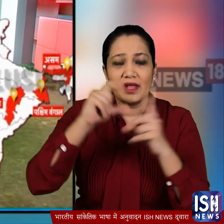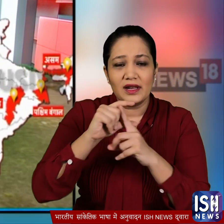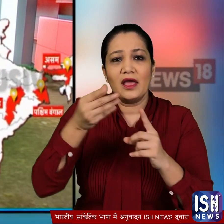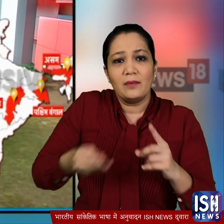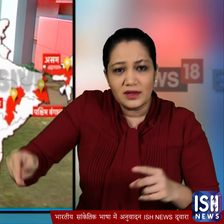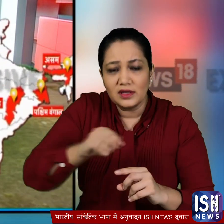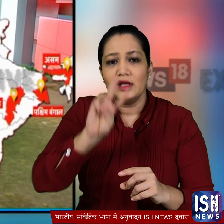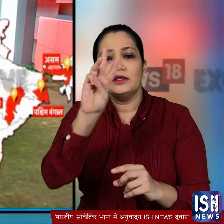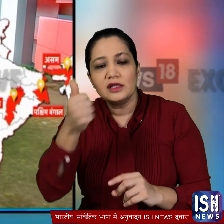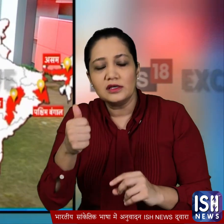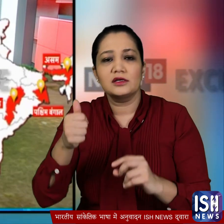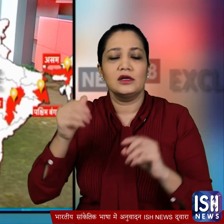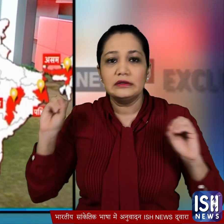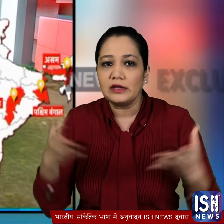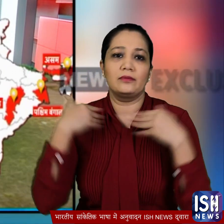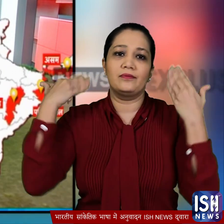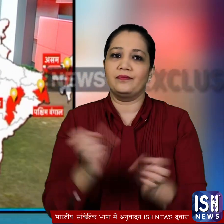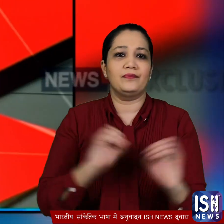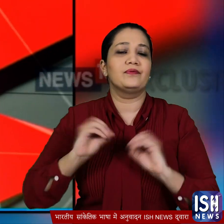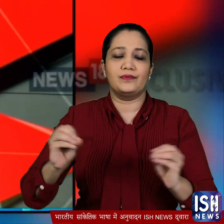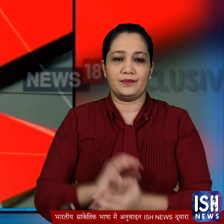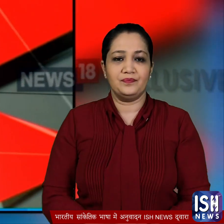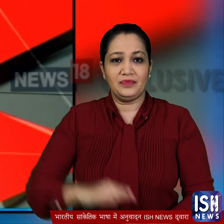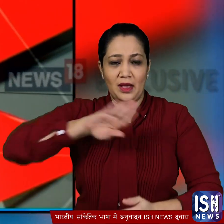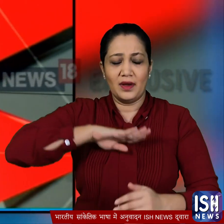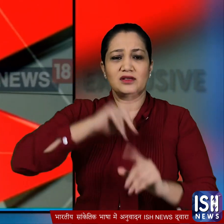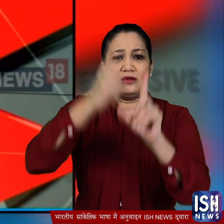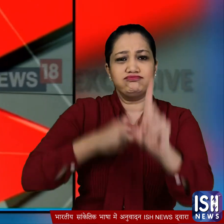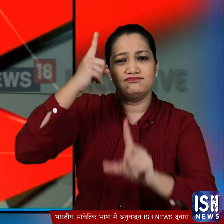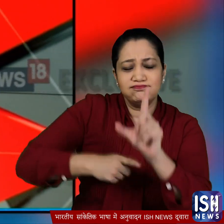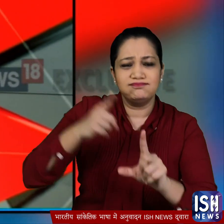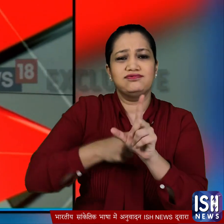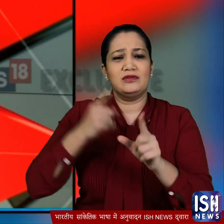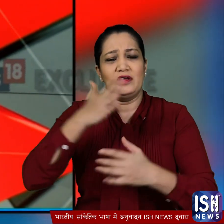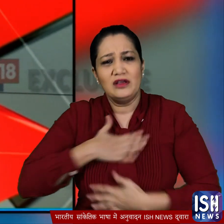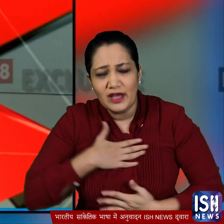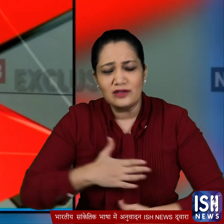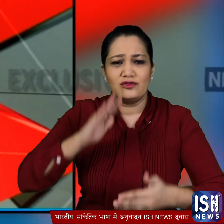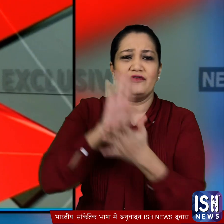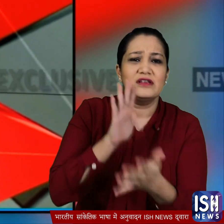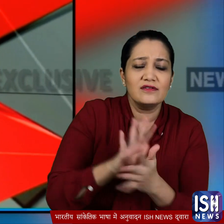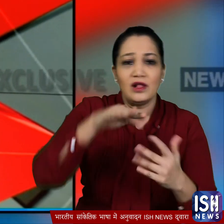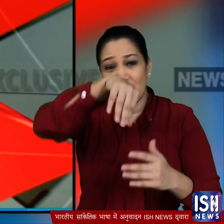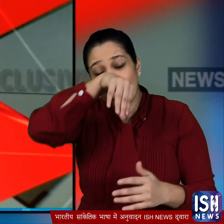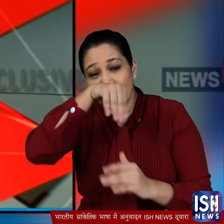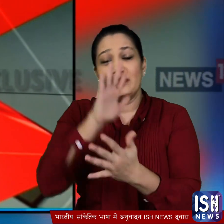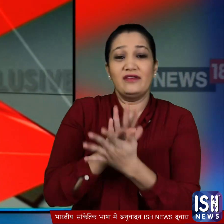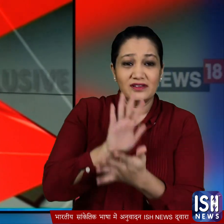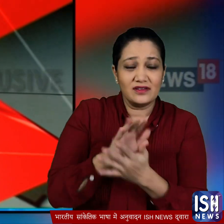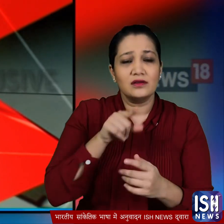36 गड़ ने ये योजना अभी तक लागू नहीं की महराश्ट में हर साल धुमधाम से मनाय जाने वाले गणपती उत्सव को लेकर राजसरकार ने दिशा निर्देश